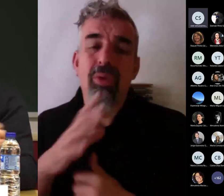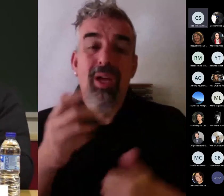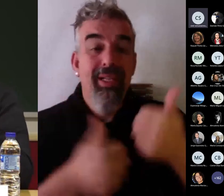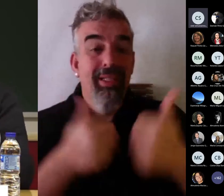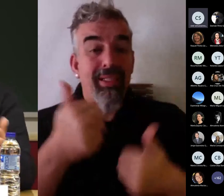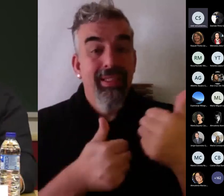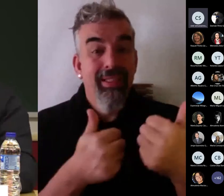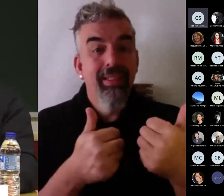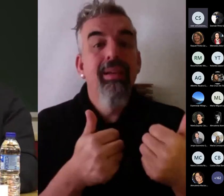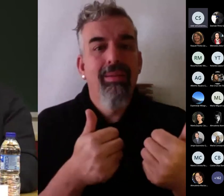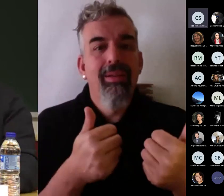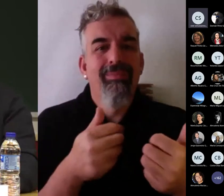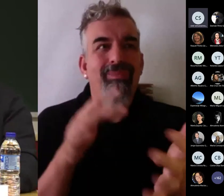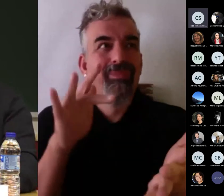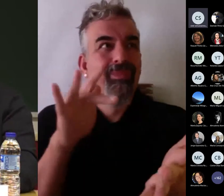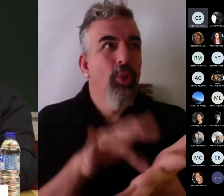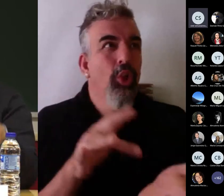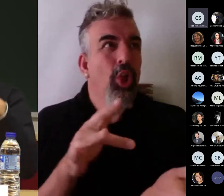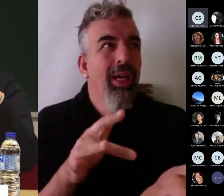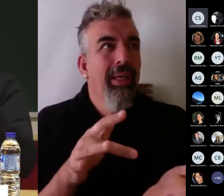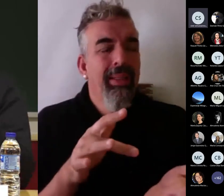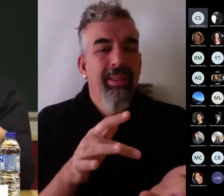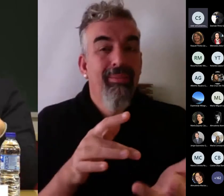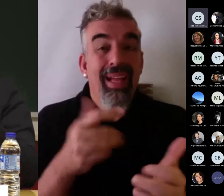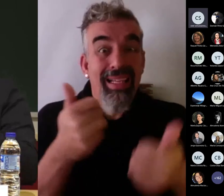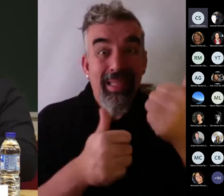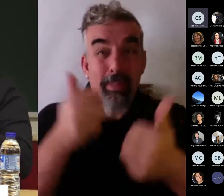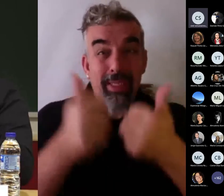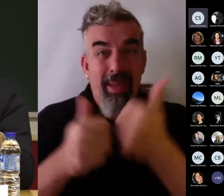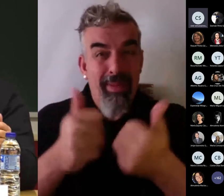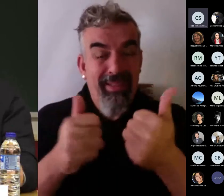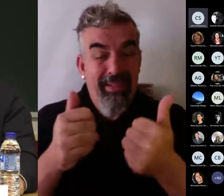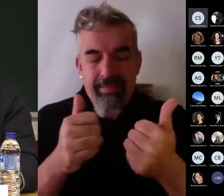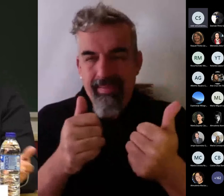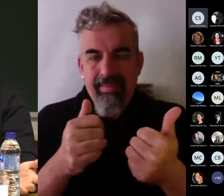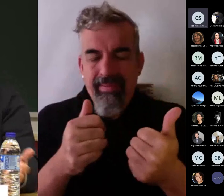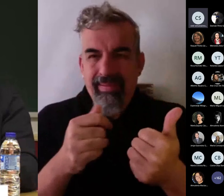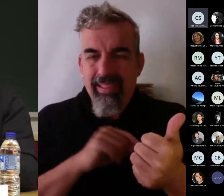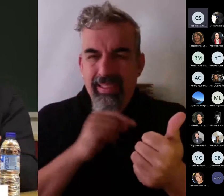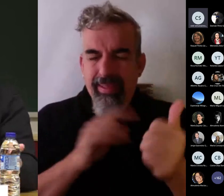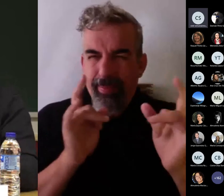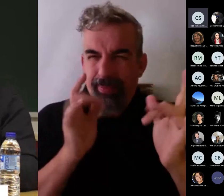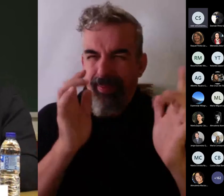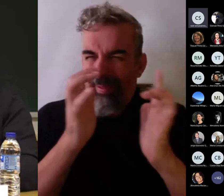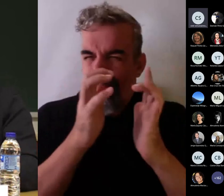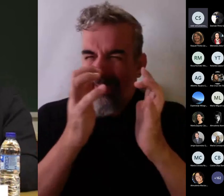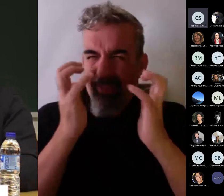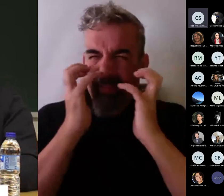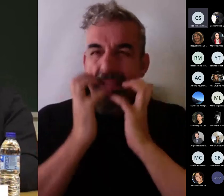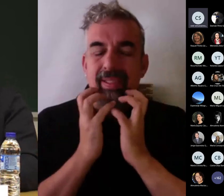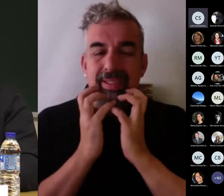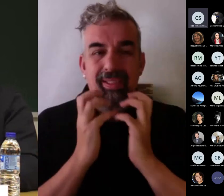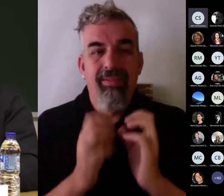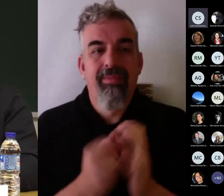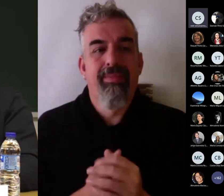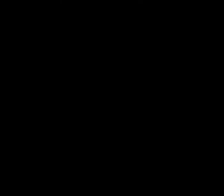comentando, me rechina cada vez que hablamos de exámenes porque se supone que son de cierto tipo, igual que los test, y con esto termino.